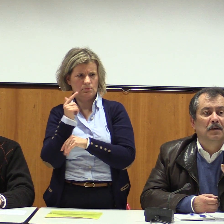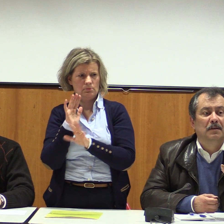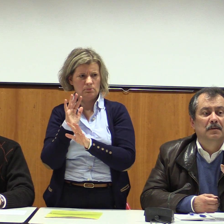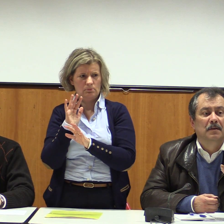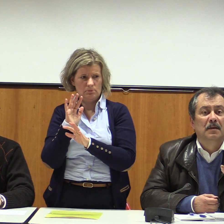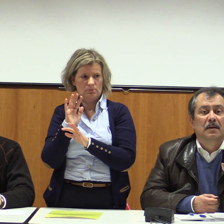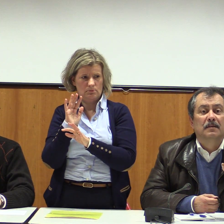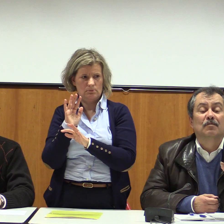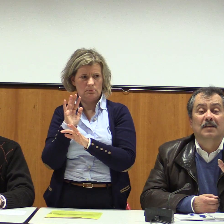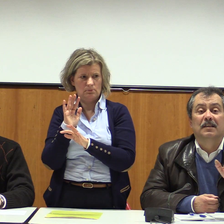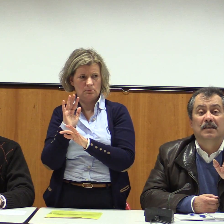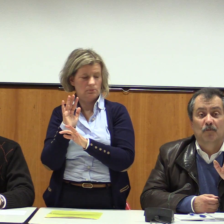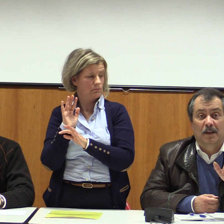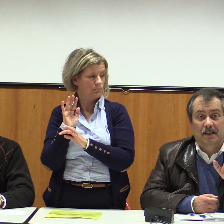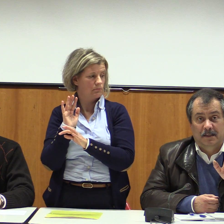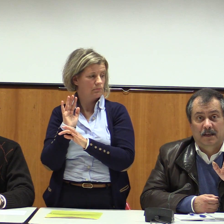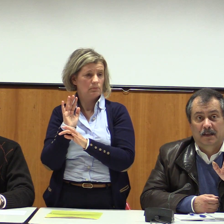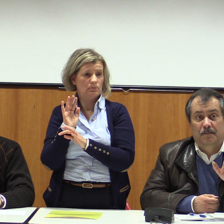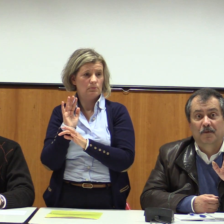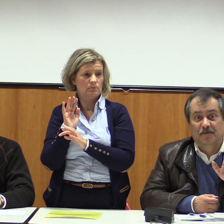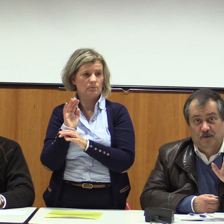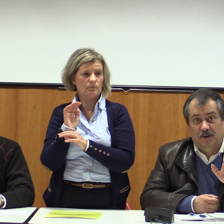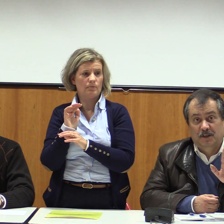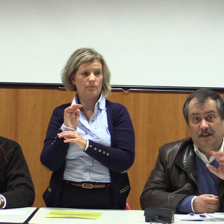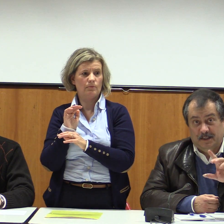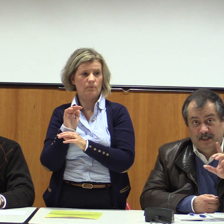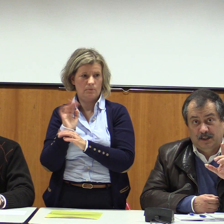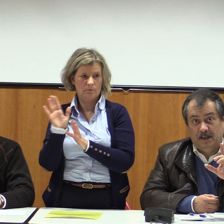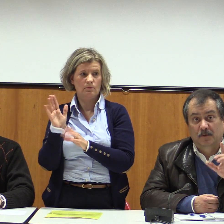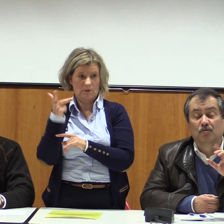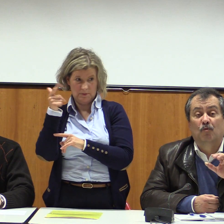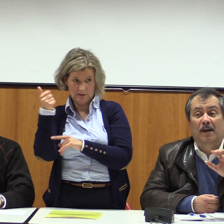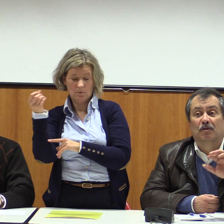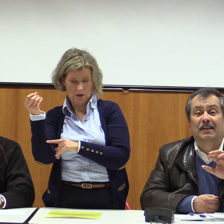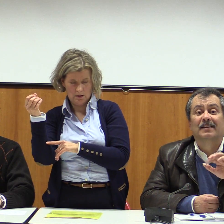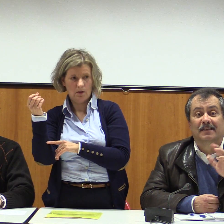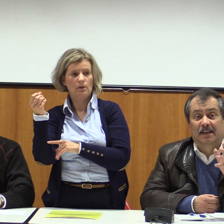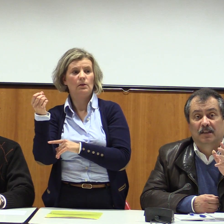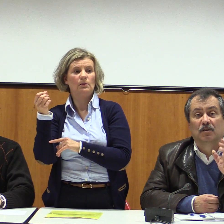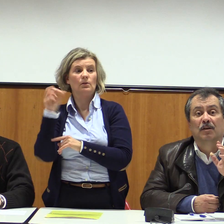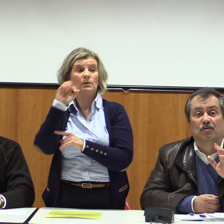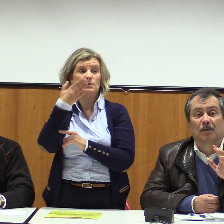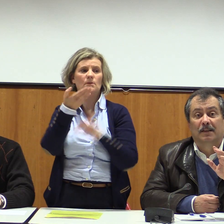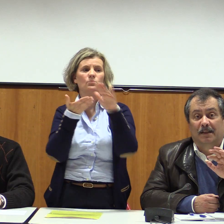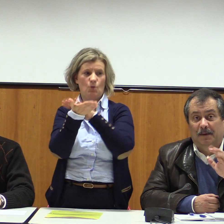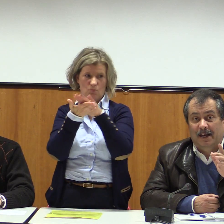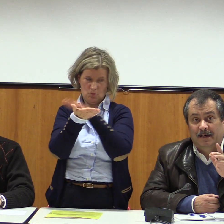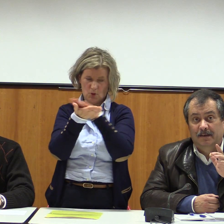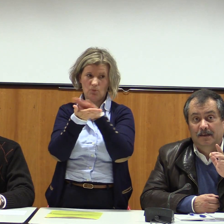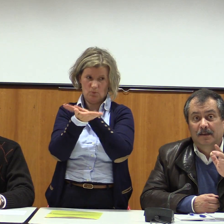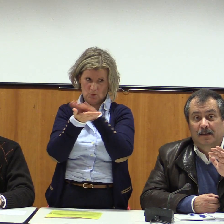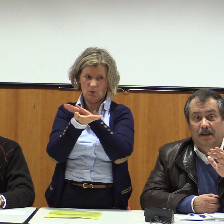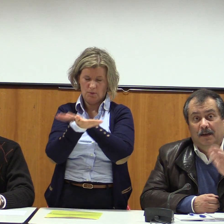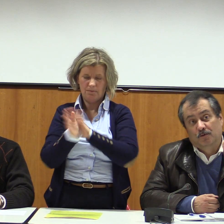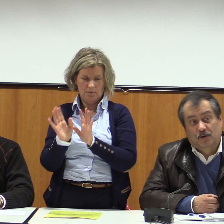exatamente por isso. São 150, cerca, de professores que existem, dos quais 87 estão, neste momento, a trabalhar.